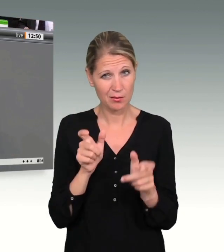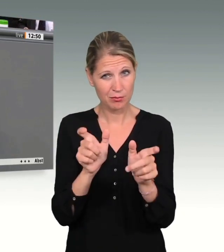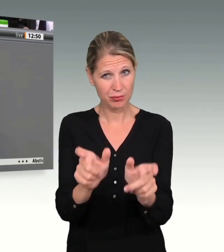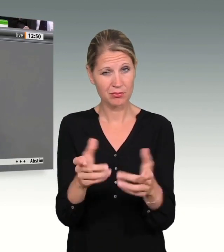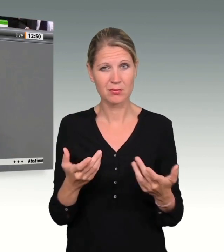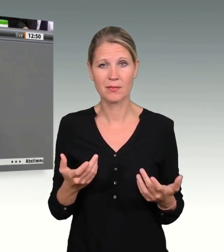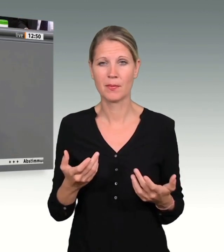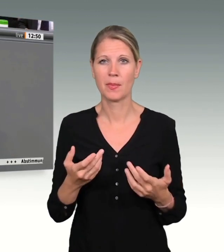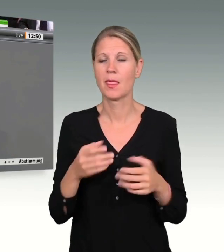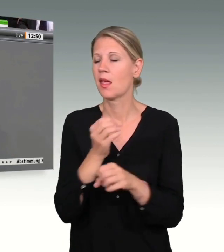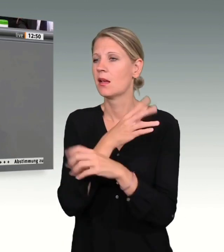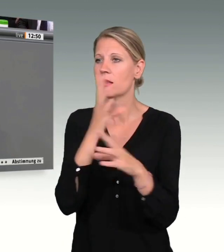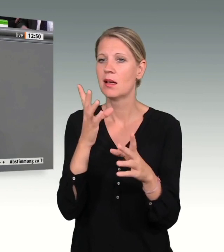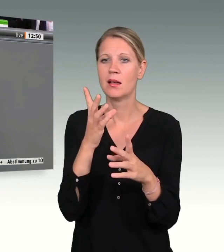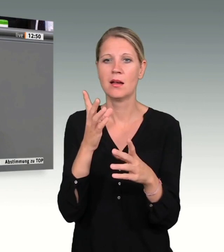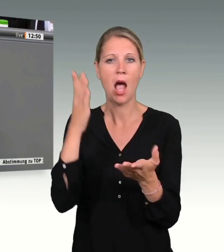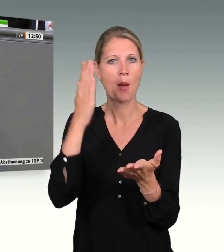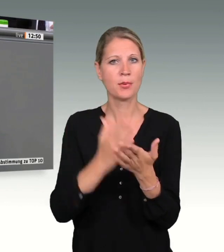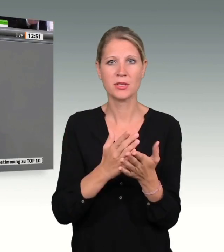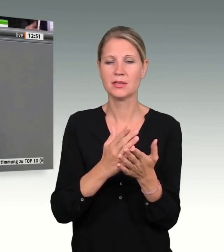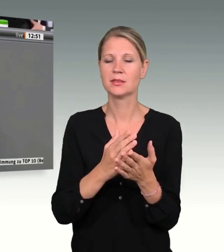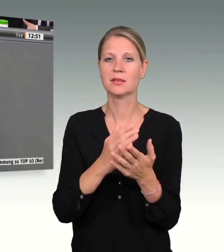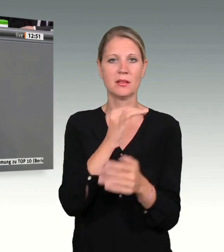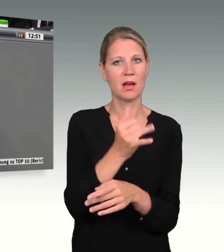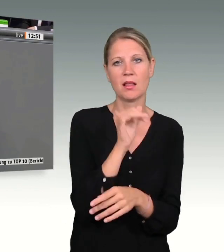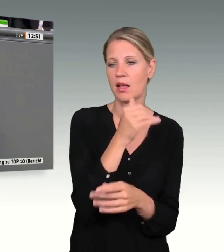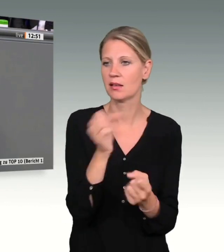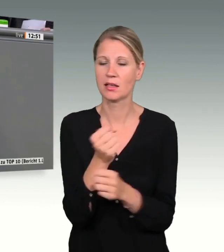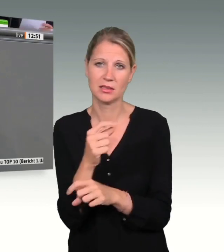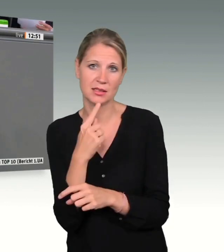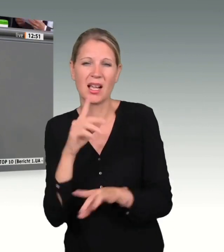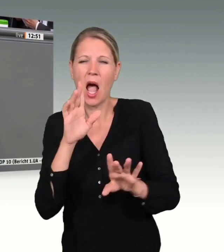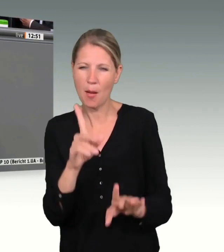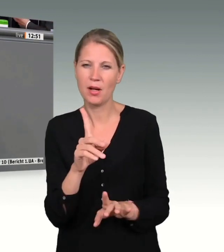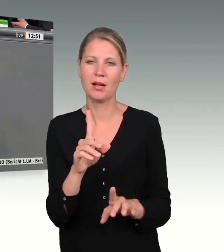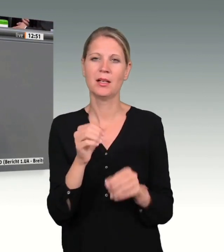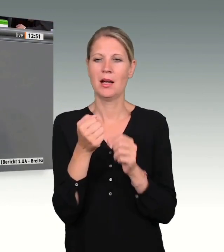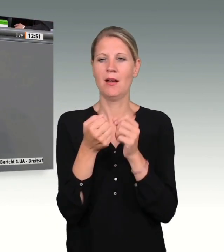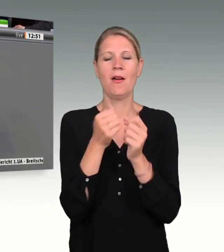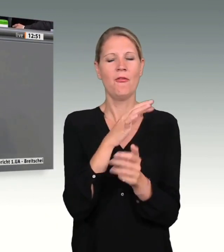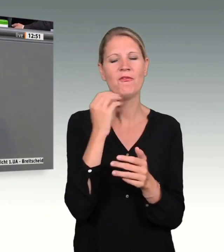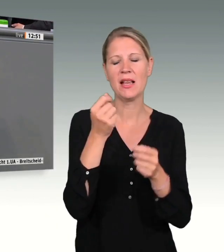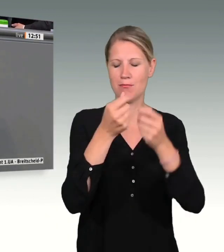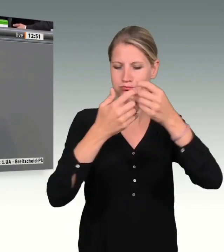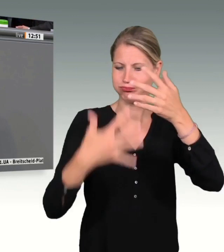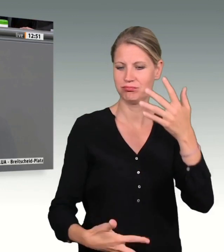Aber es drängt sich auf, dass zahlreiche Fehler und Fehleinschätzungen in den Strukturen aber